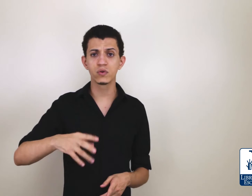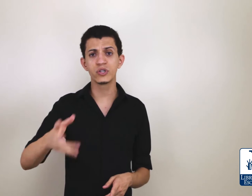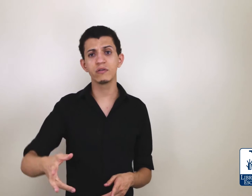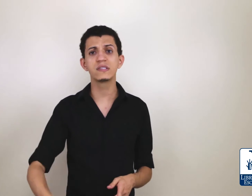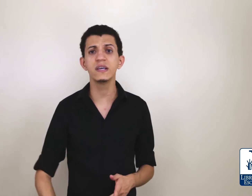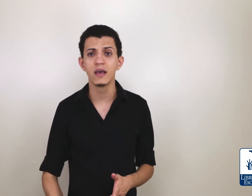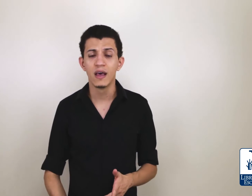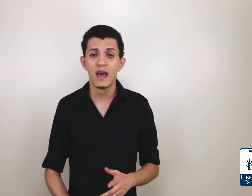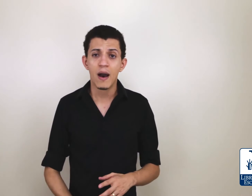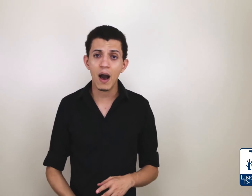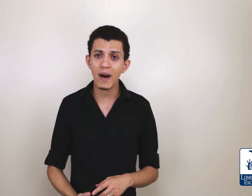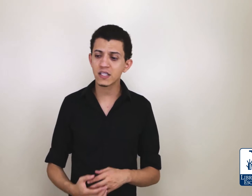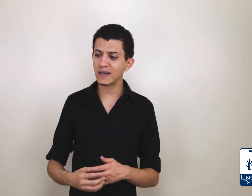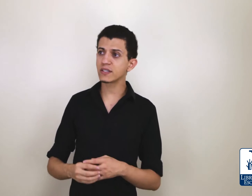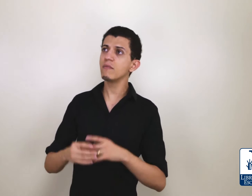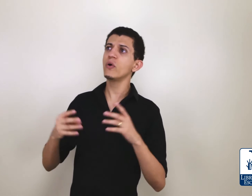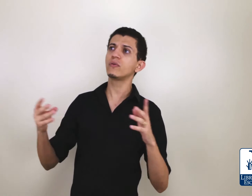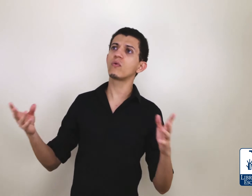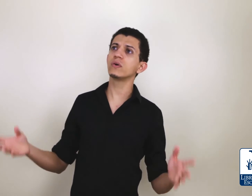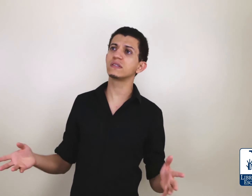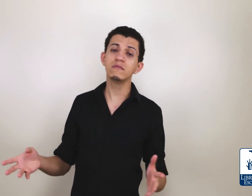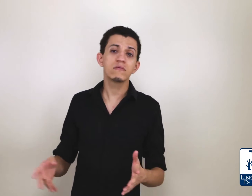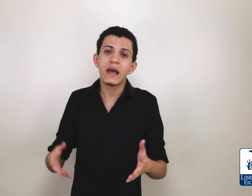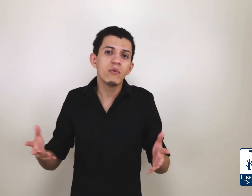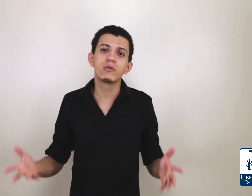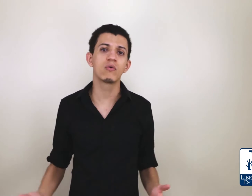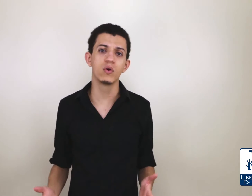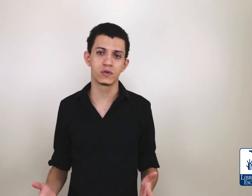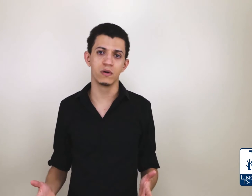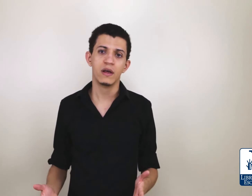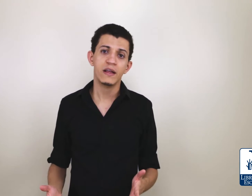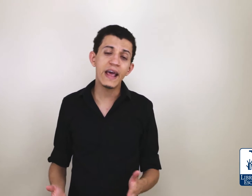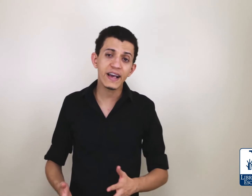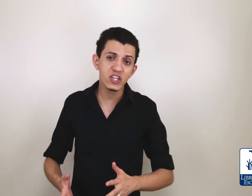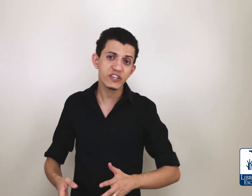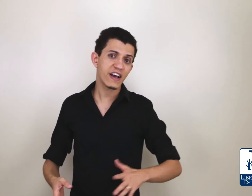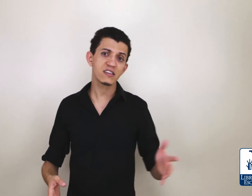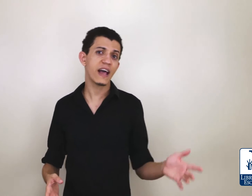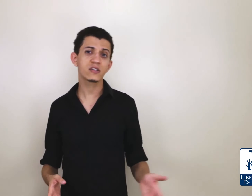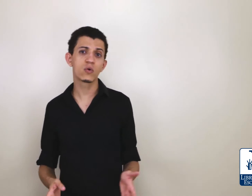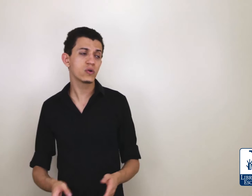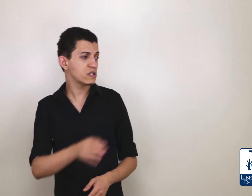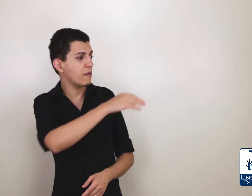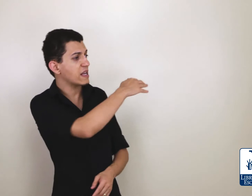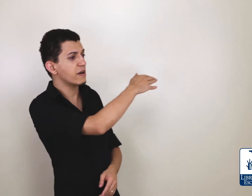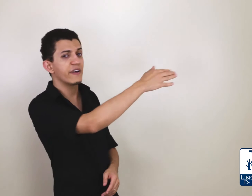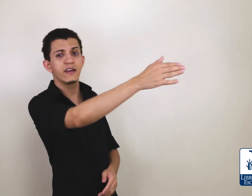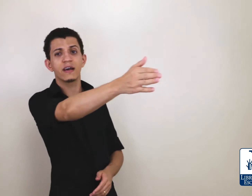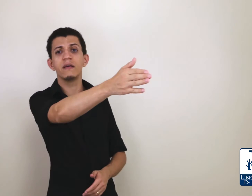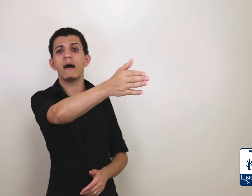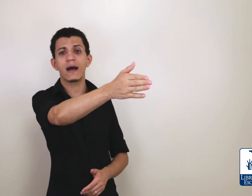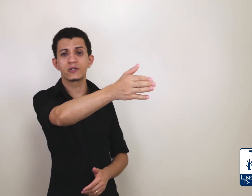surgindo assim. Ah, Matos. Mas já tem muito curso. Não tem muito curso. Nem que a gente tivesse dez cursos na mesma avenida aqui embaixo.